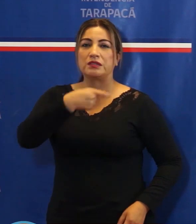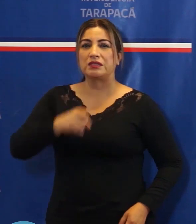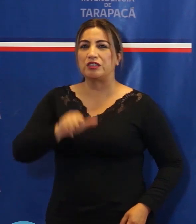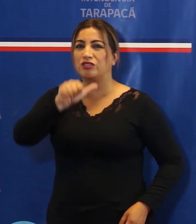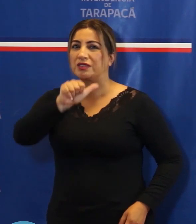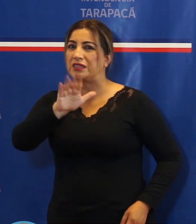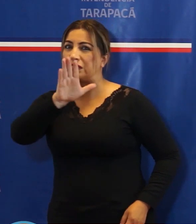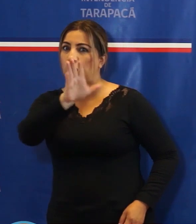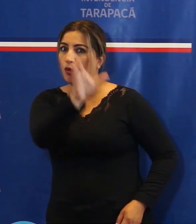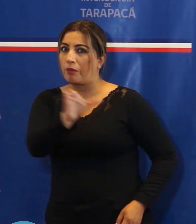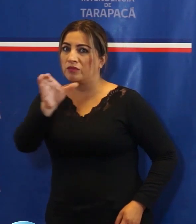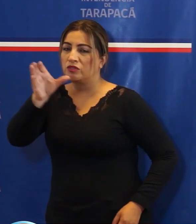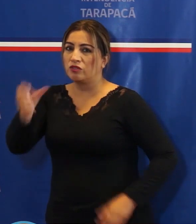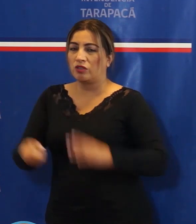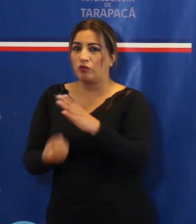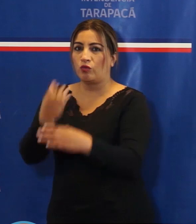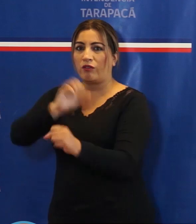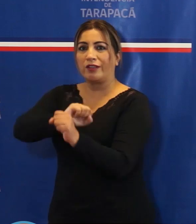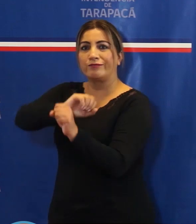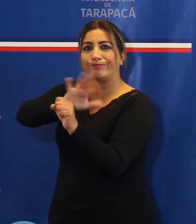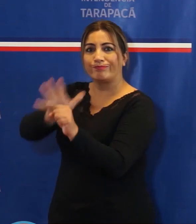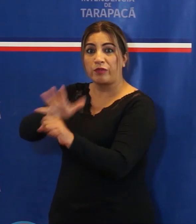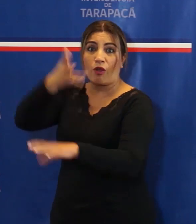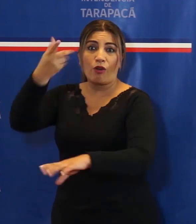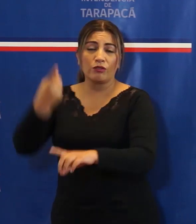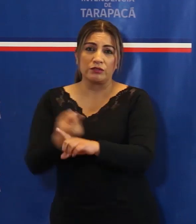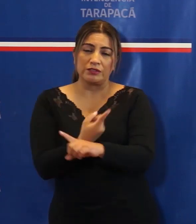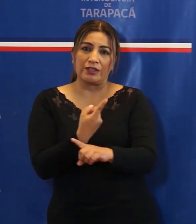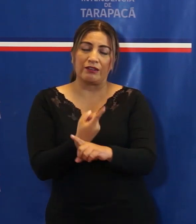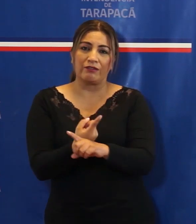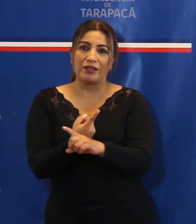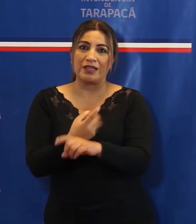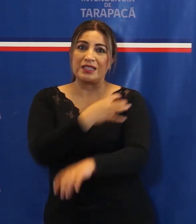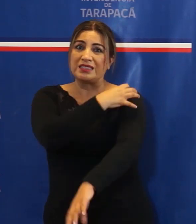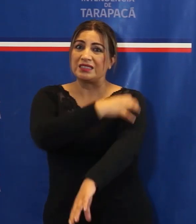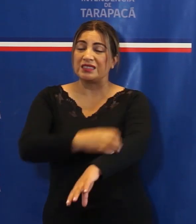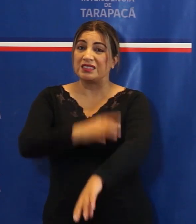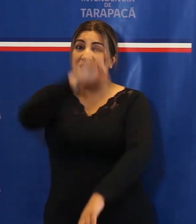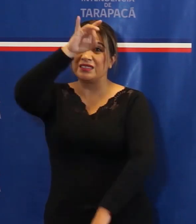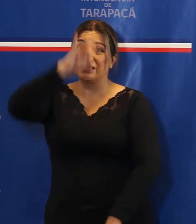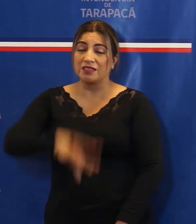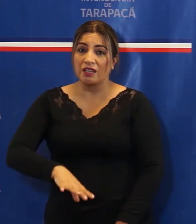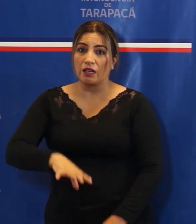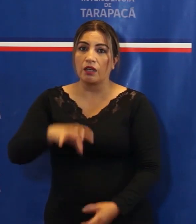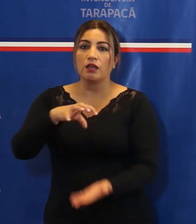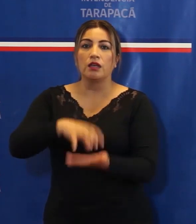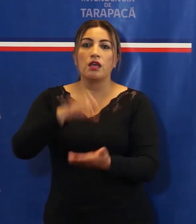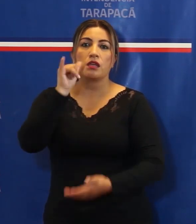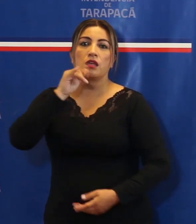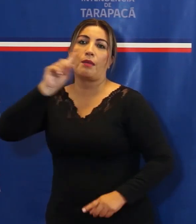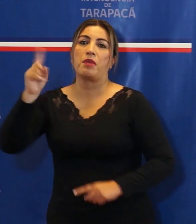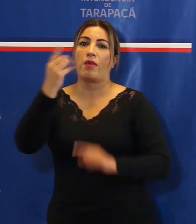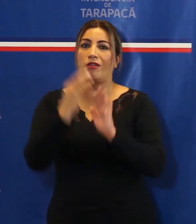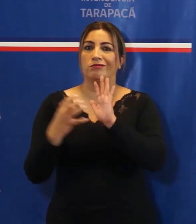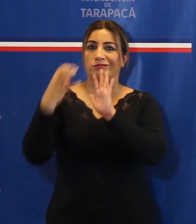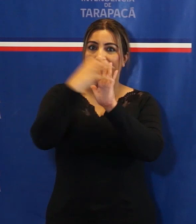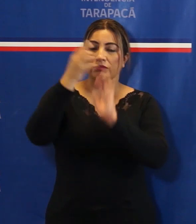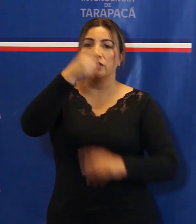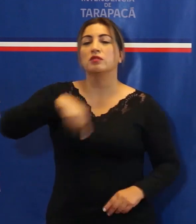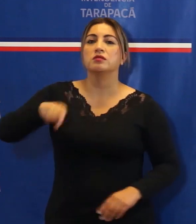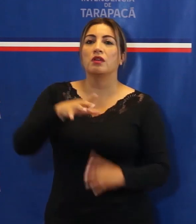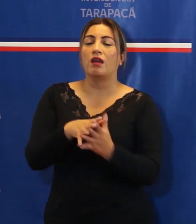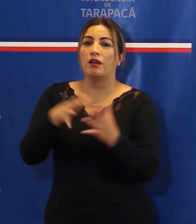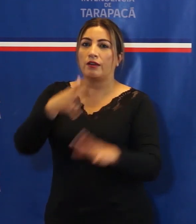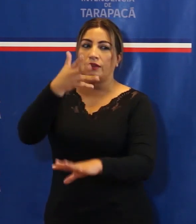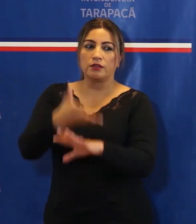de 165 casos. Nuevamente estamos liderando a nivel nacional lo que es región, lo que es preocupante, con lo cual completamos